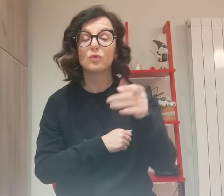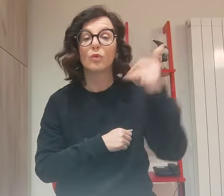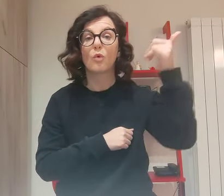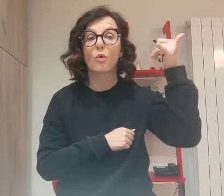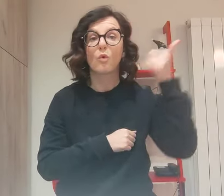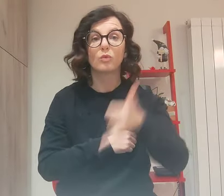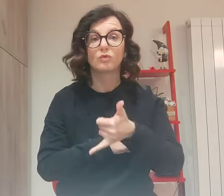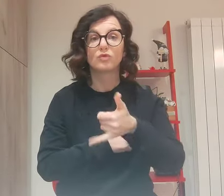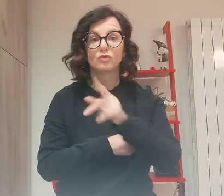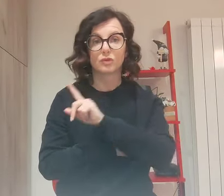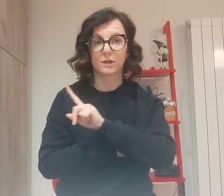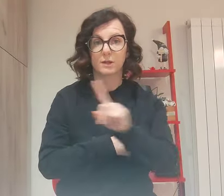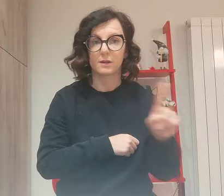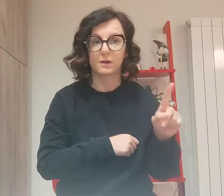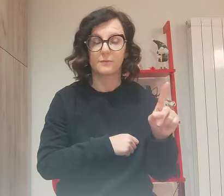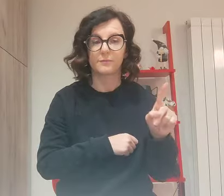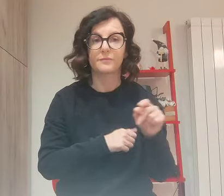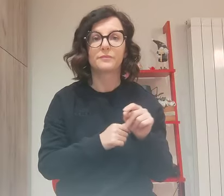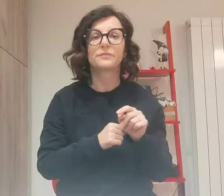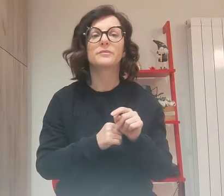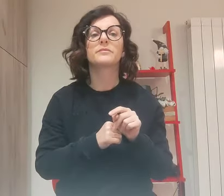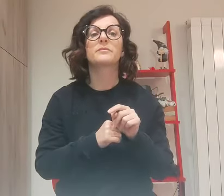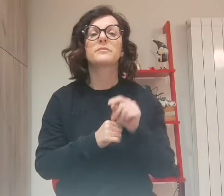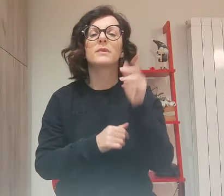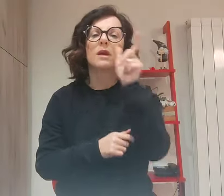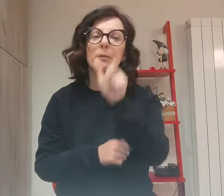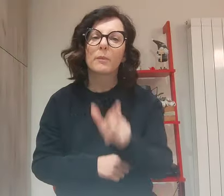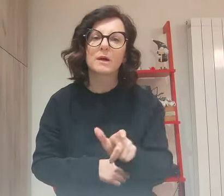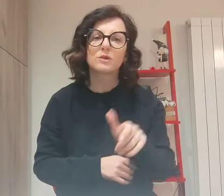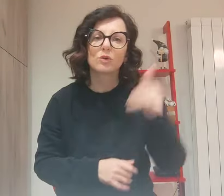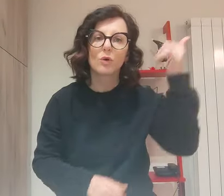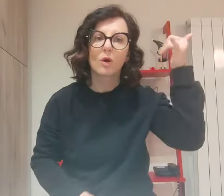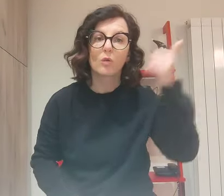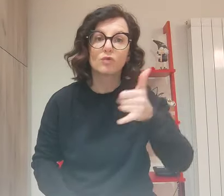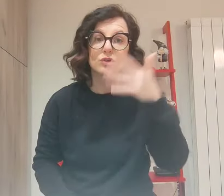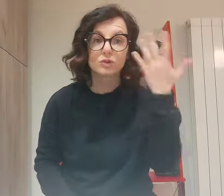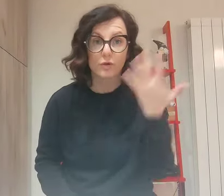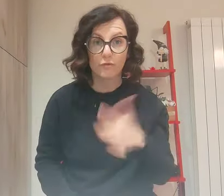Chi avrà ucciso dovrà essere sottoposto al giudizio